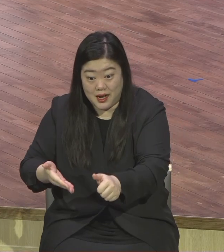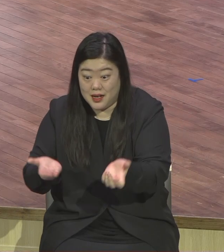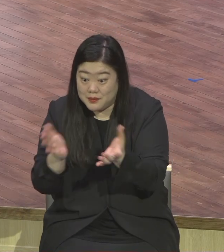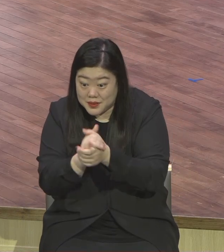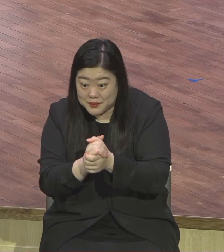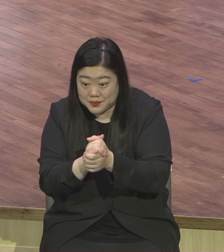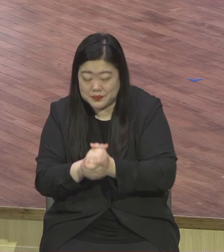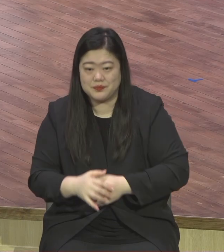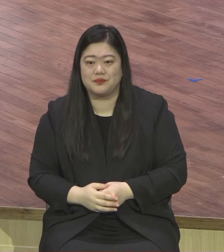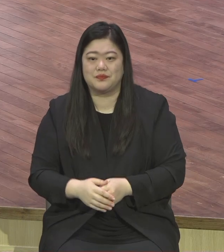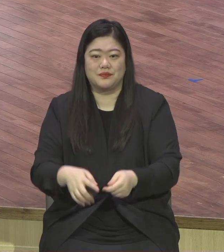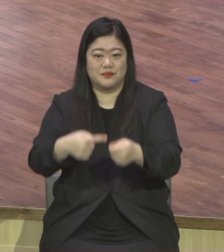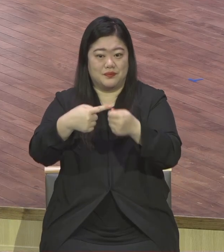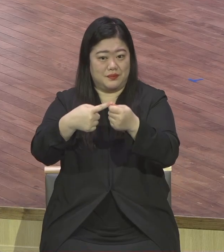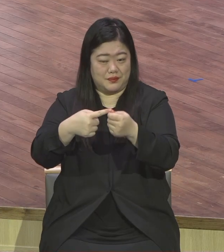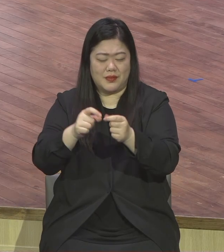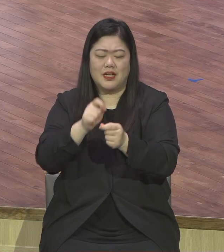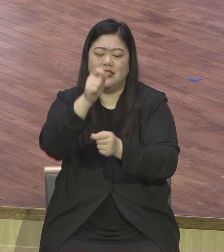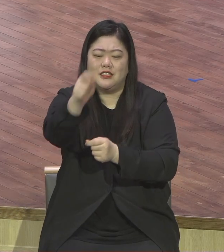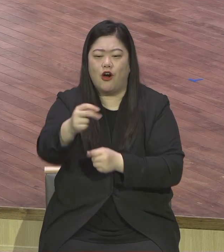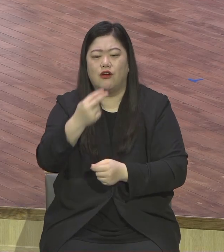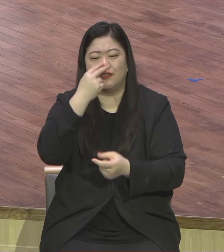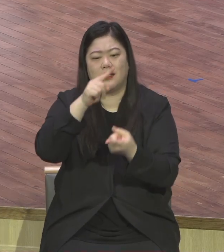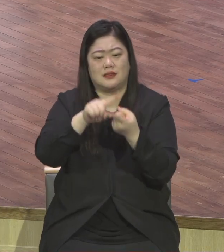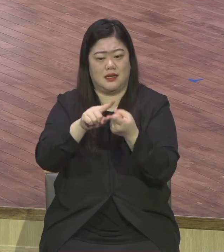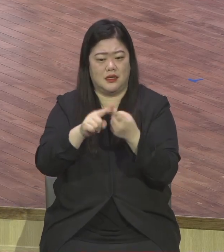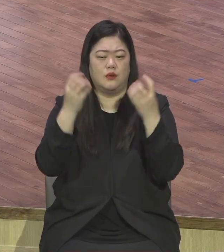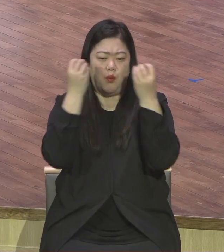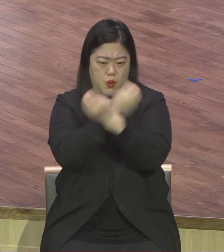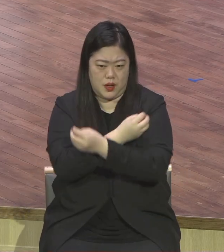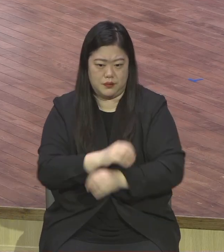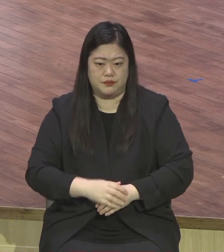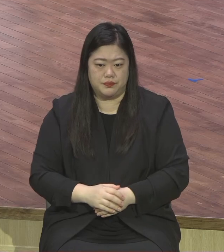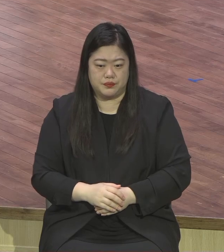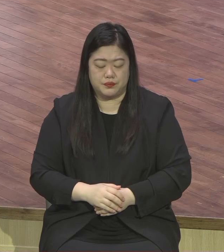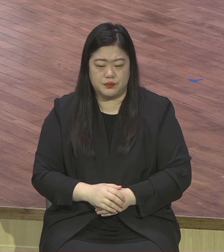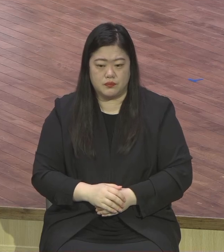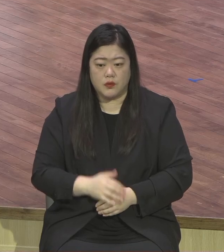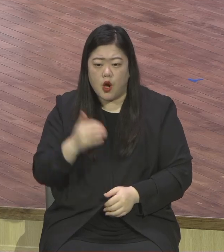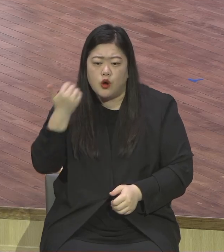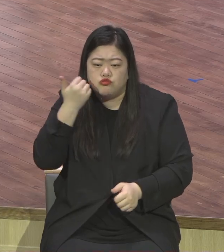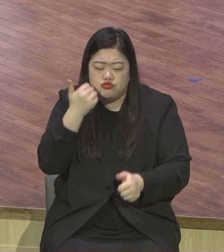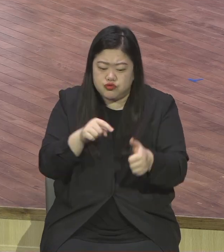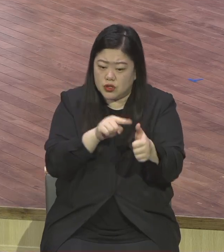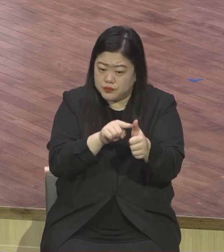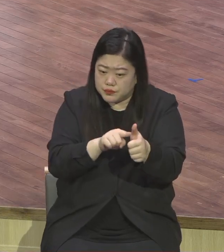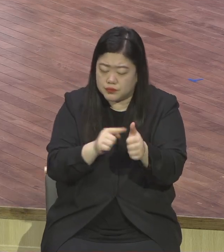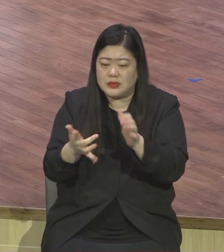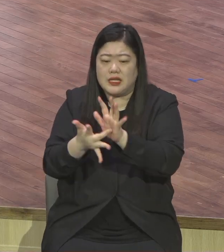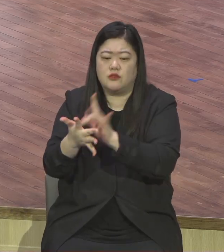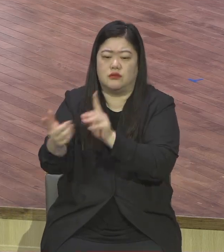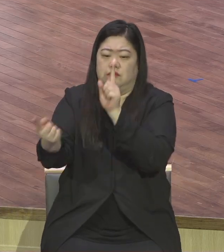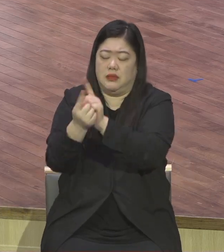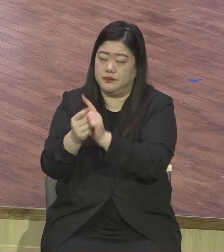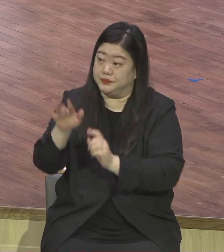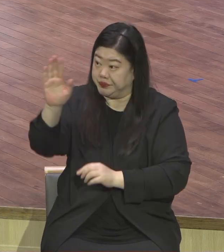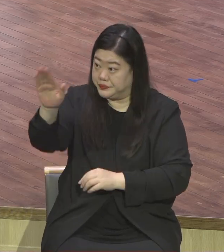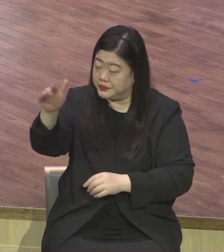오해입니다. 16절입니다. 어떤 사람이 죽게 와서 이르되 선생님이여 내가 무슨 선한